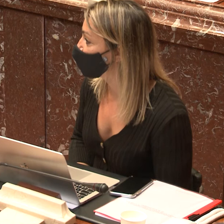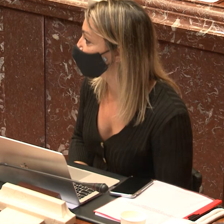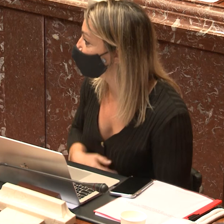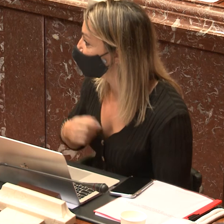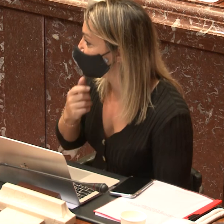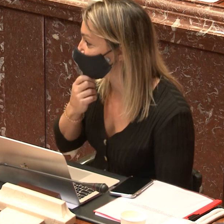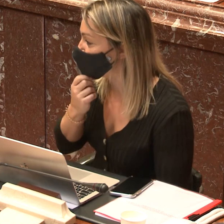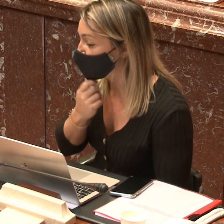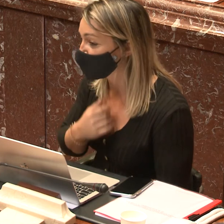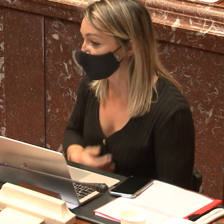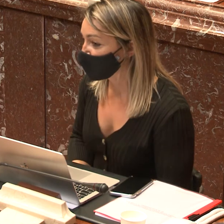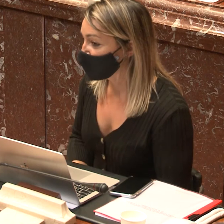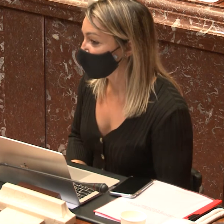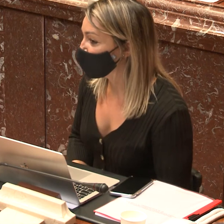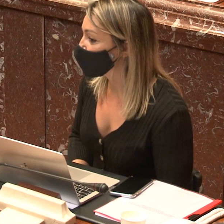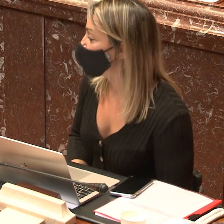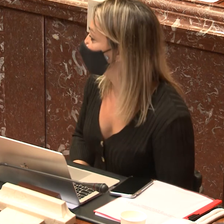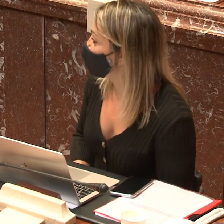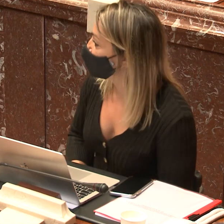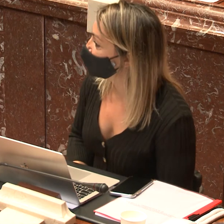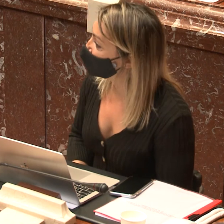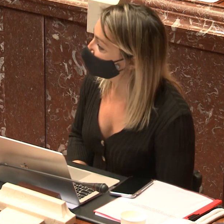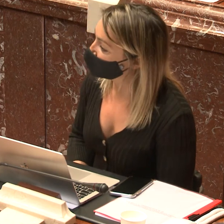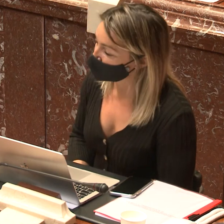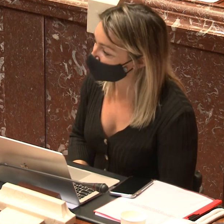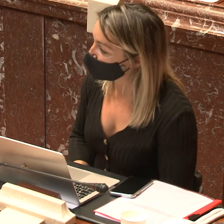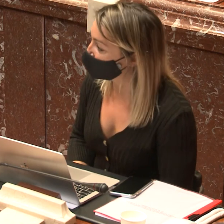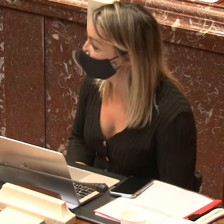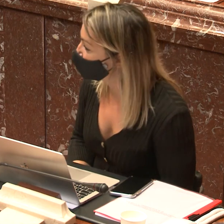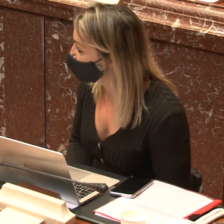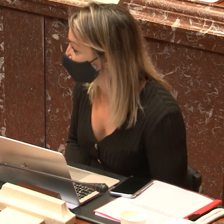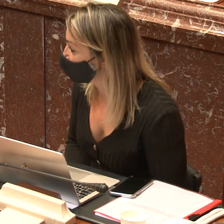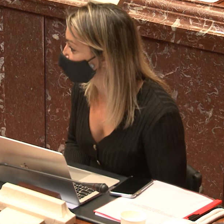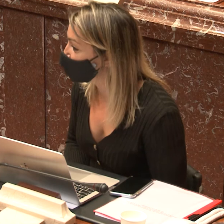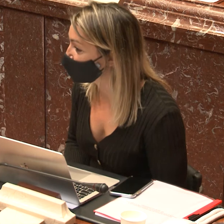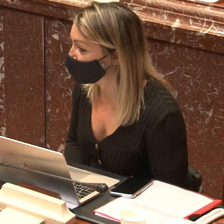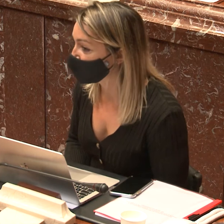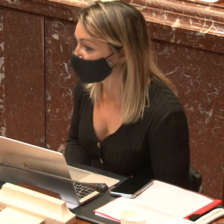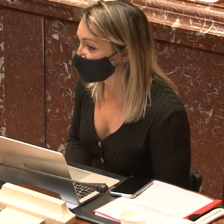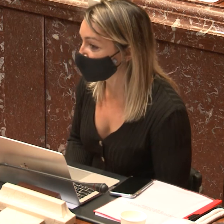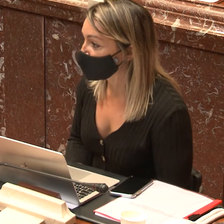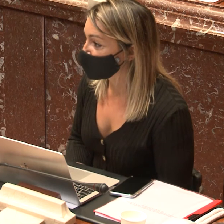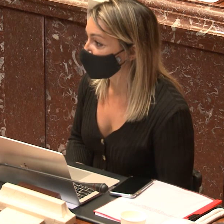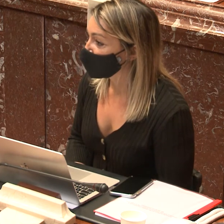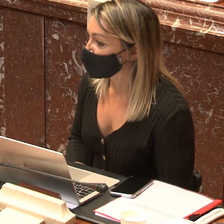del grupo parlamentario Vox, ya no es que los profesores tengan que aprender y si lo aprendemos todos desde que somos pequeños,